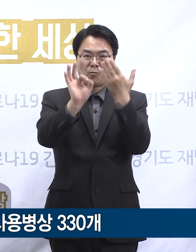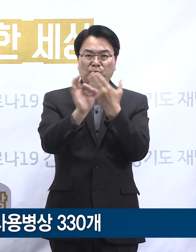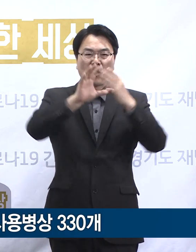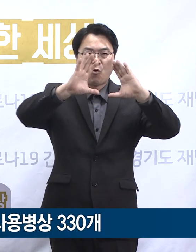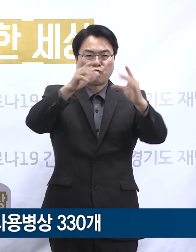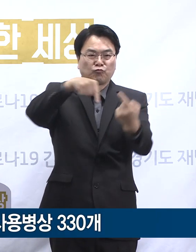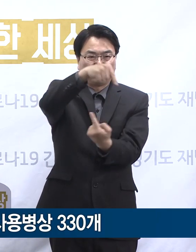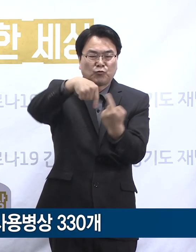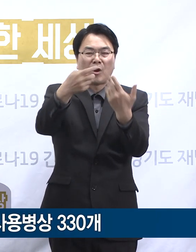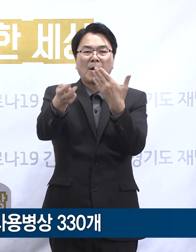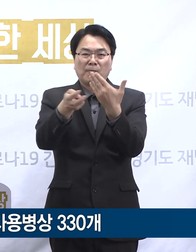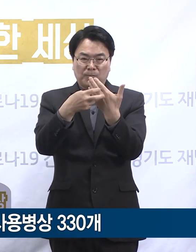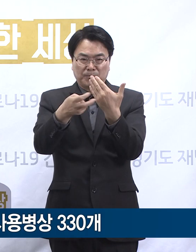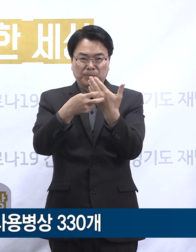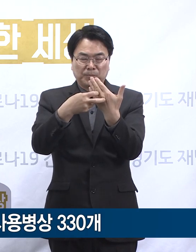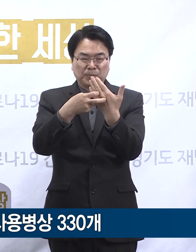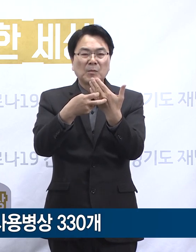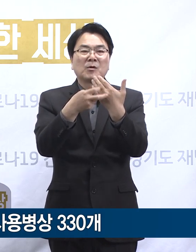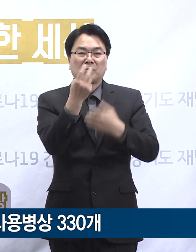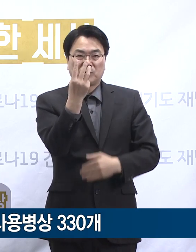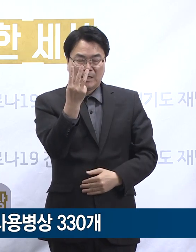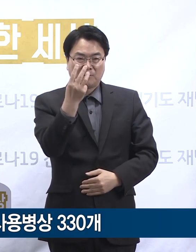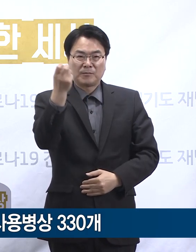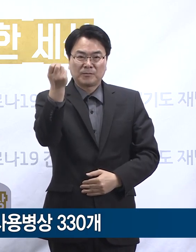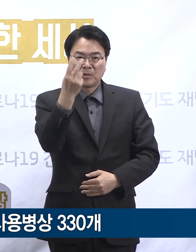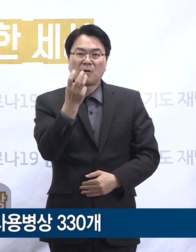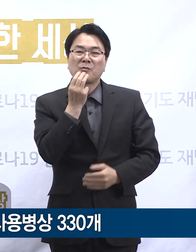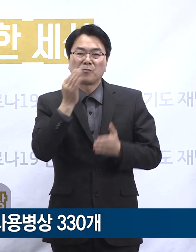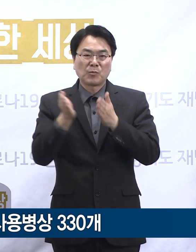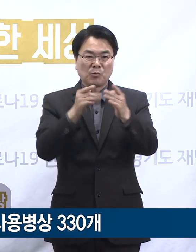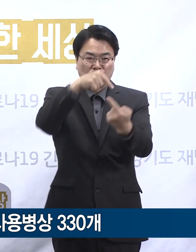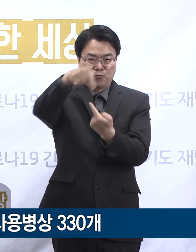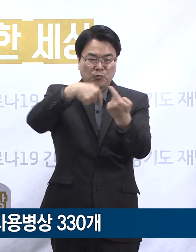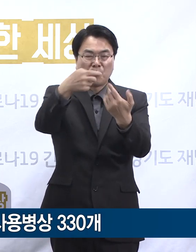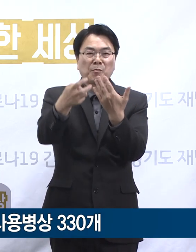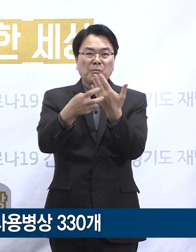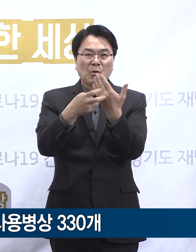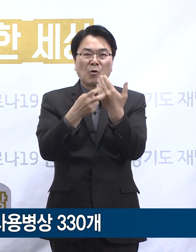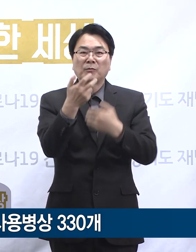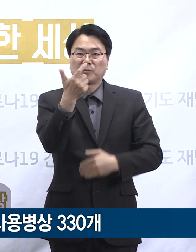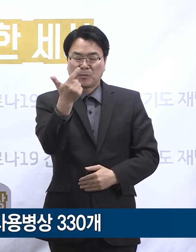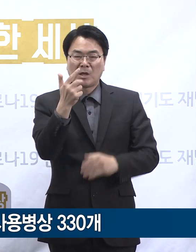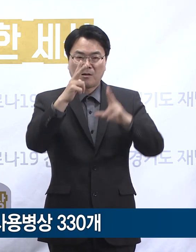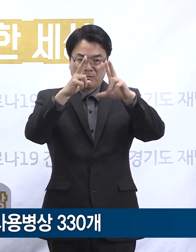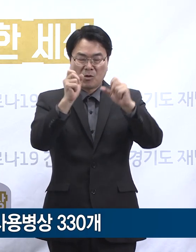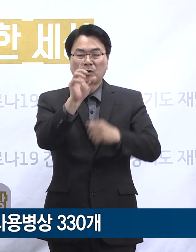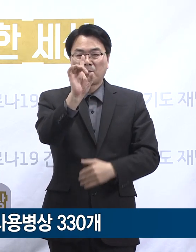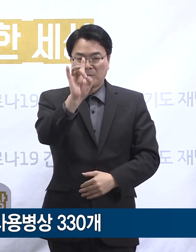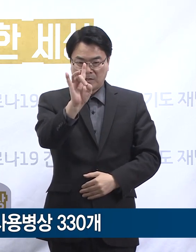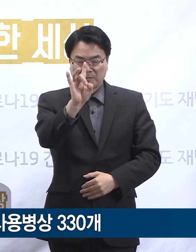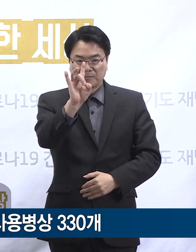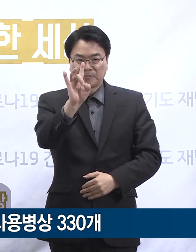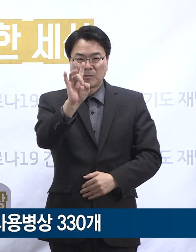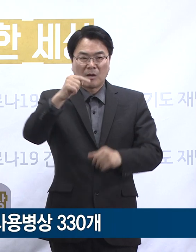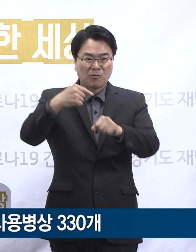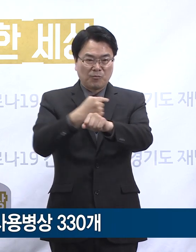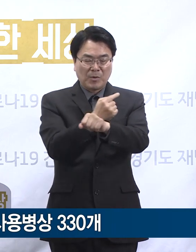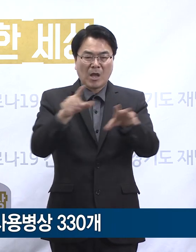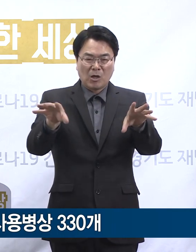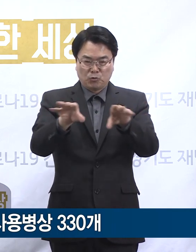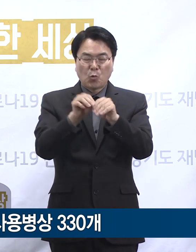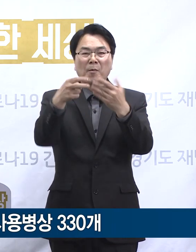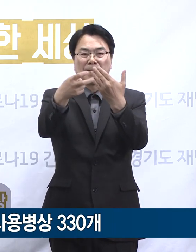국가지정입원치료병상 운영병원 3곳, 경기도의료원 6곳, 성남시의료원 1곳, 도내